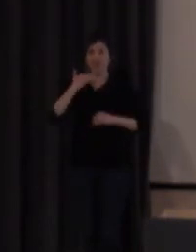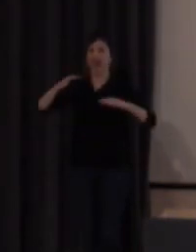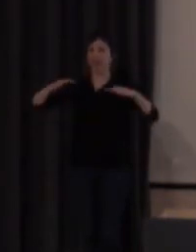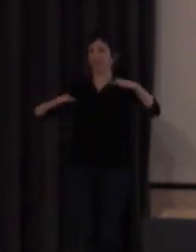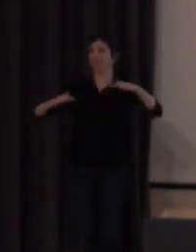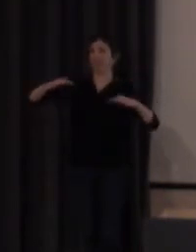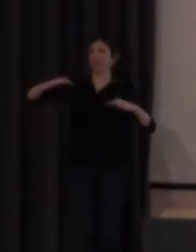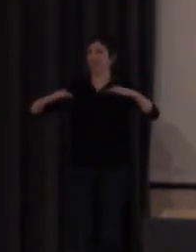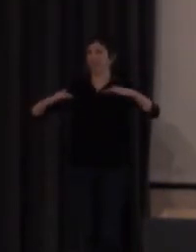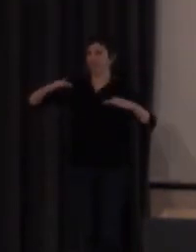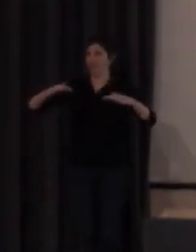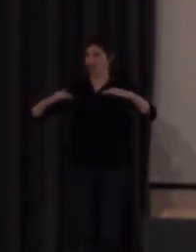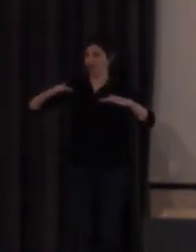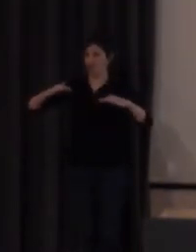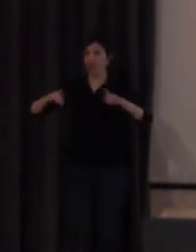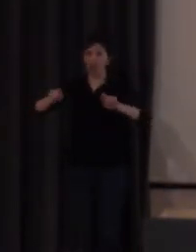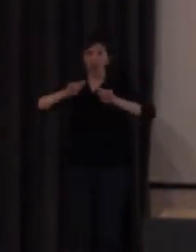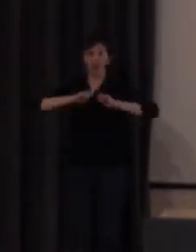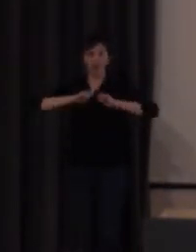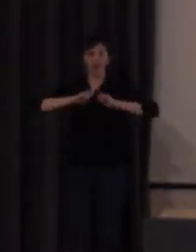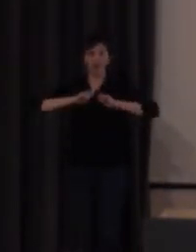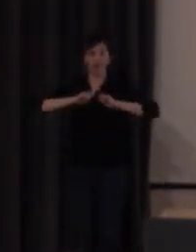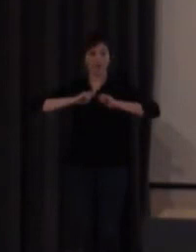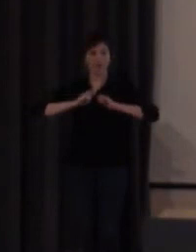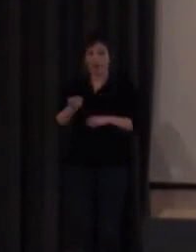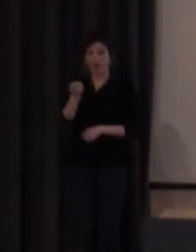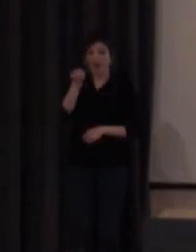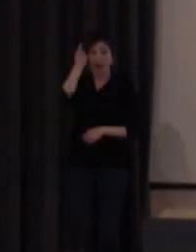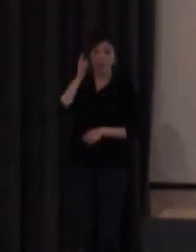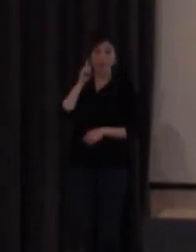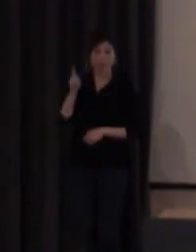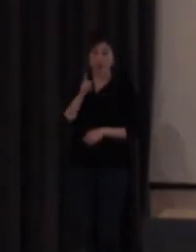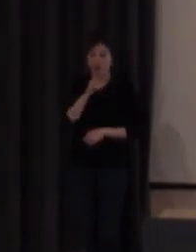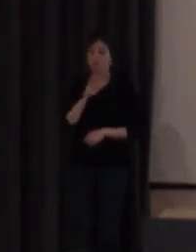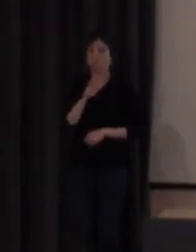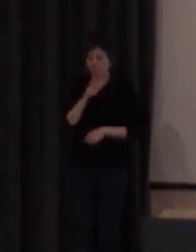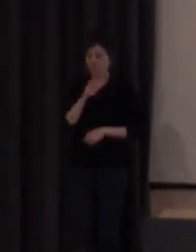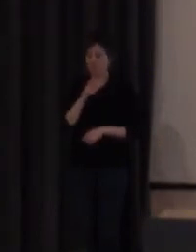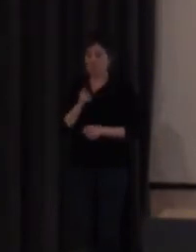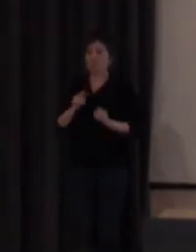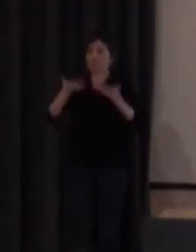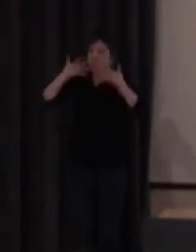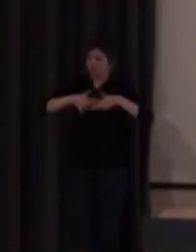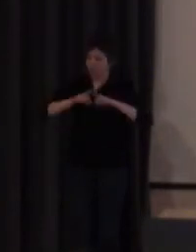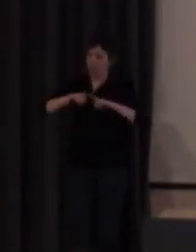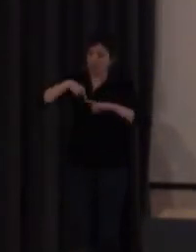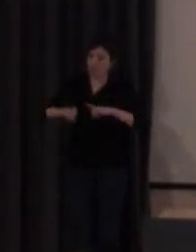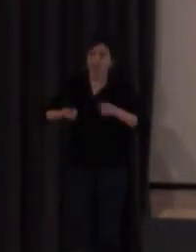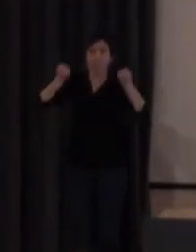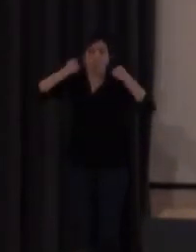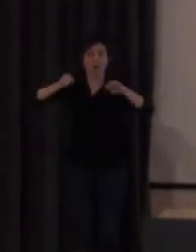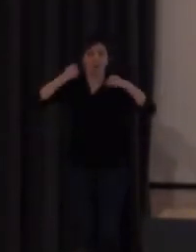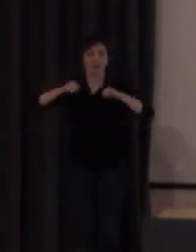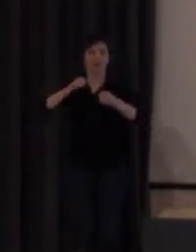elementos que disponen a este alumnado sordo para poder poner en práctica este sistema de escritura.